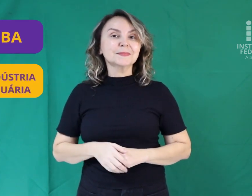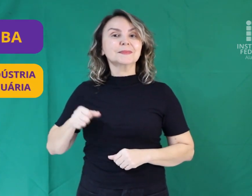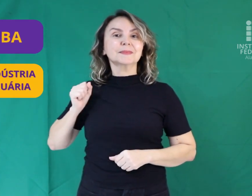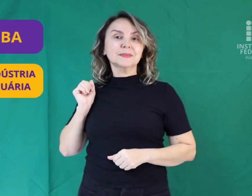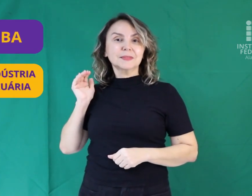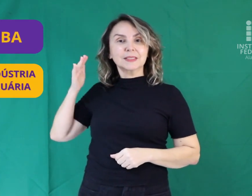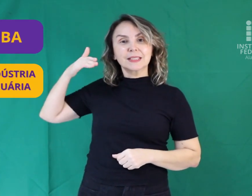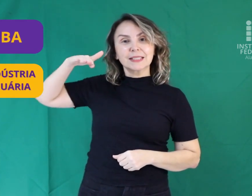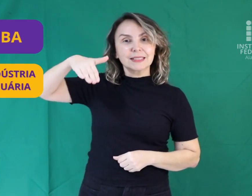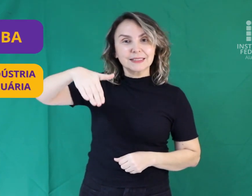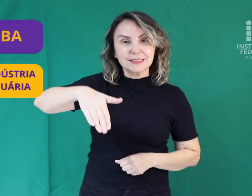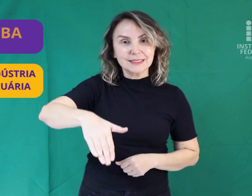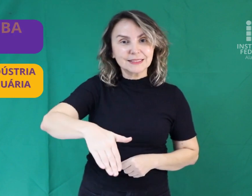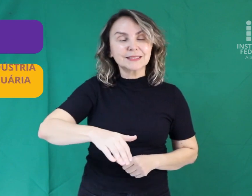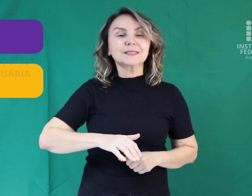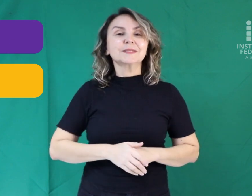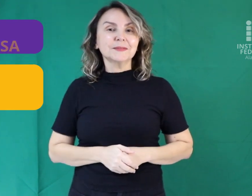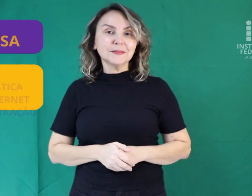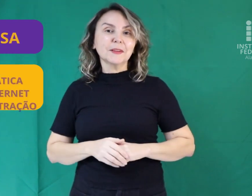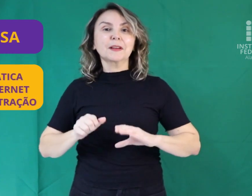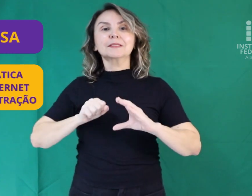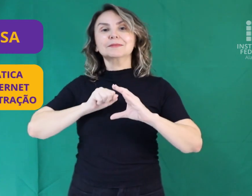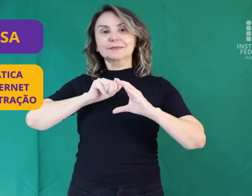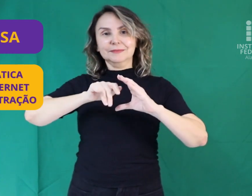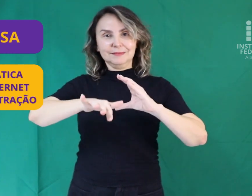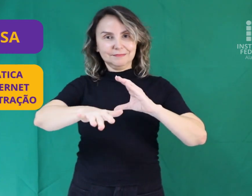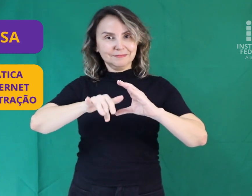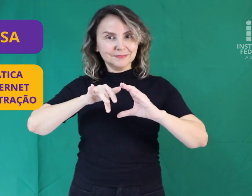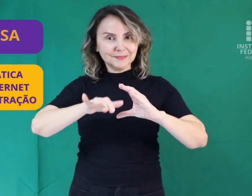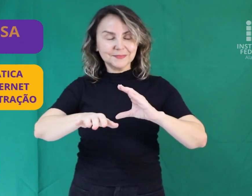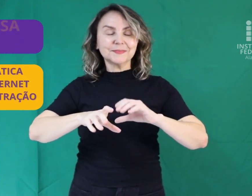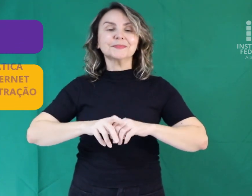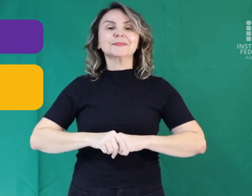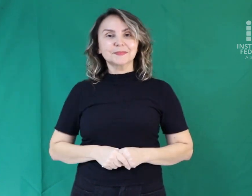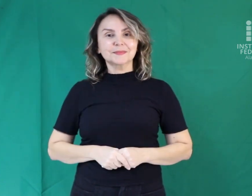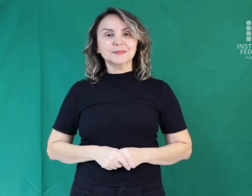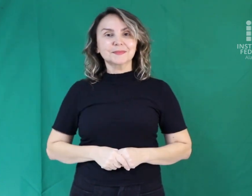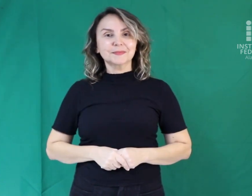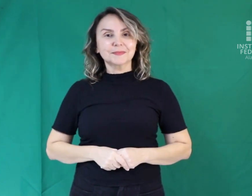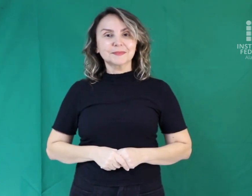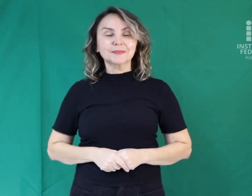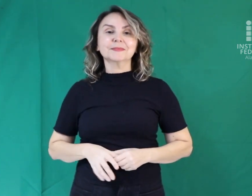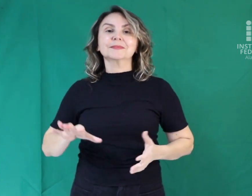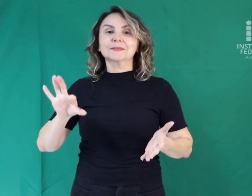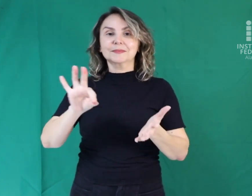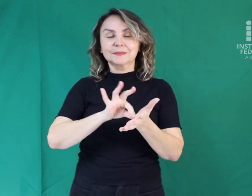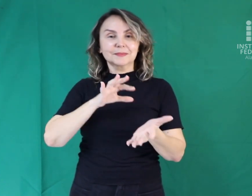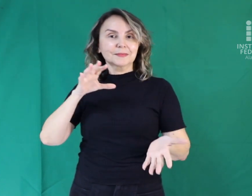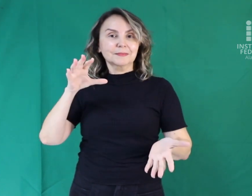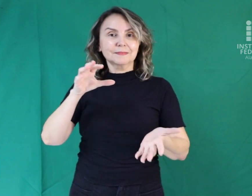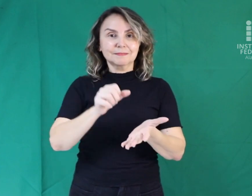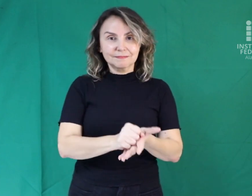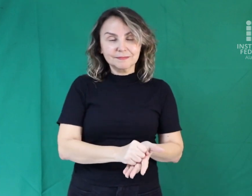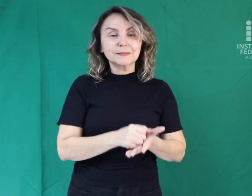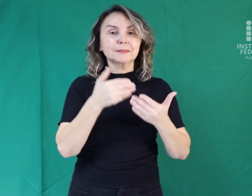Satuba e Viçosa. As inscrições para o Exame de Seleção